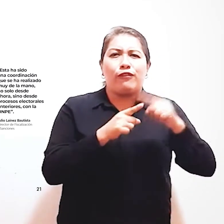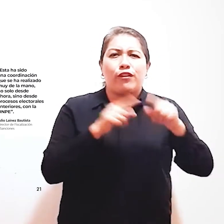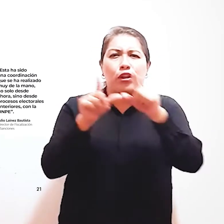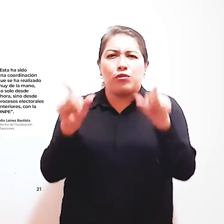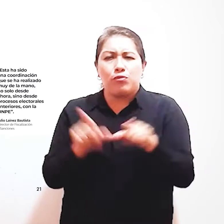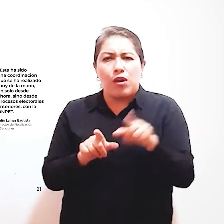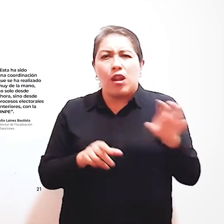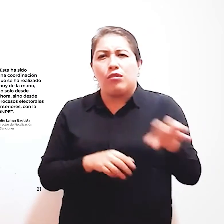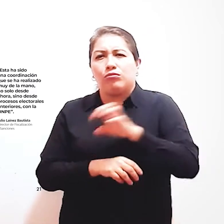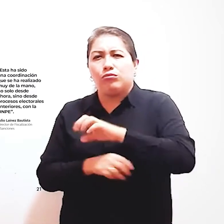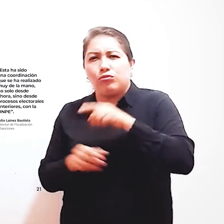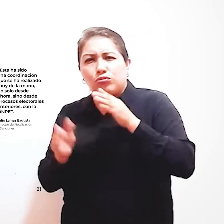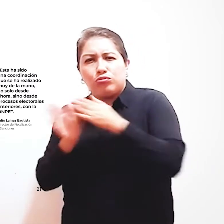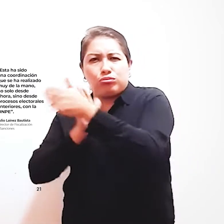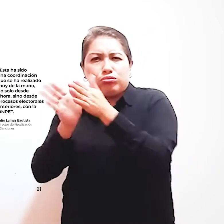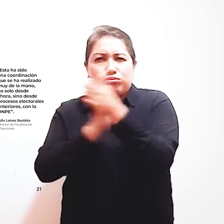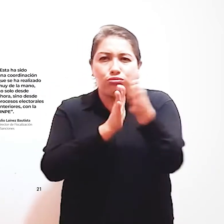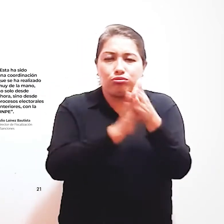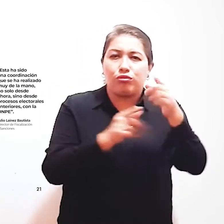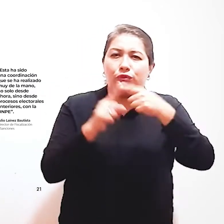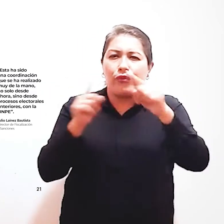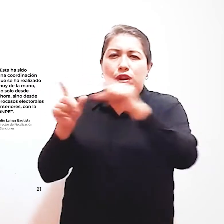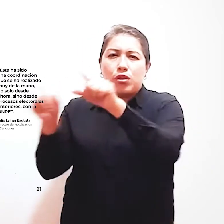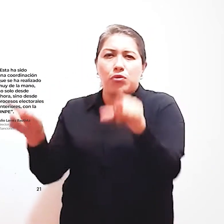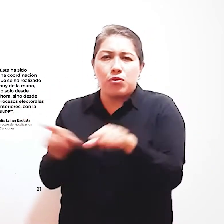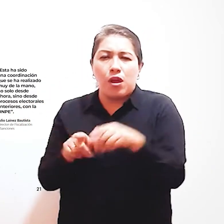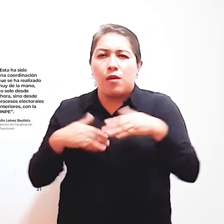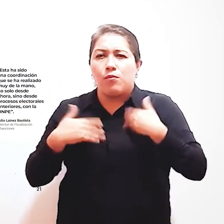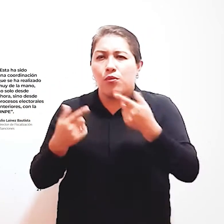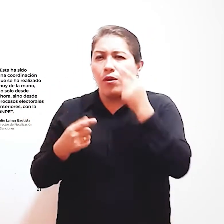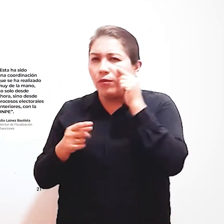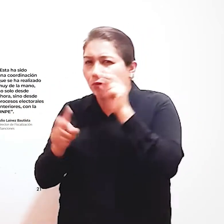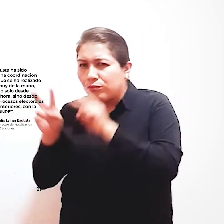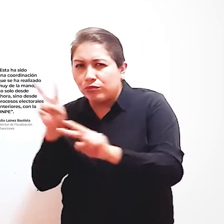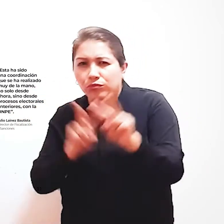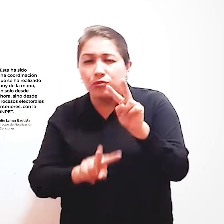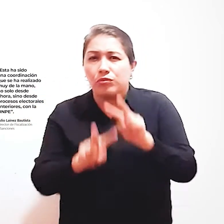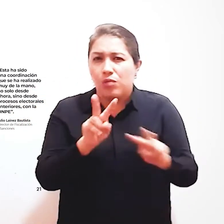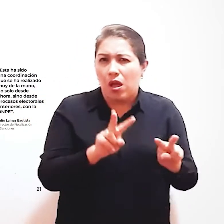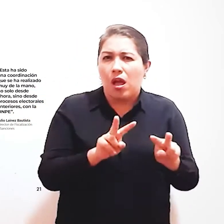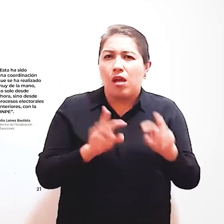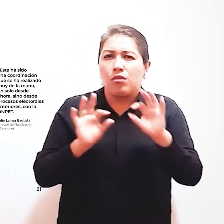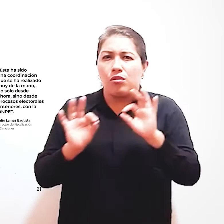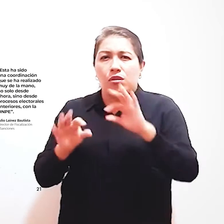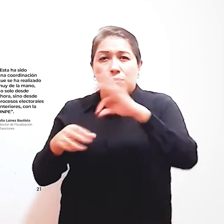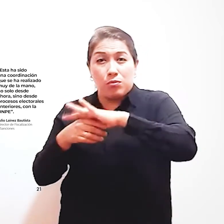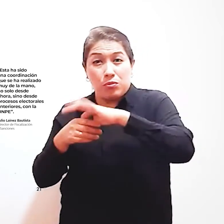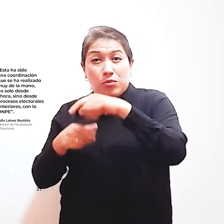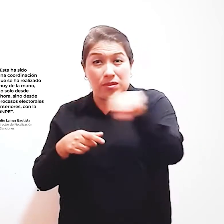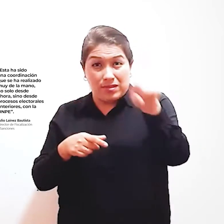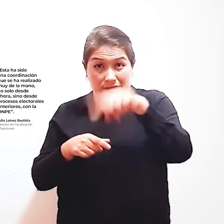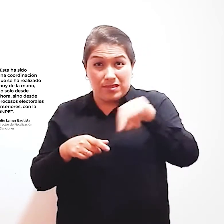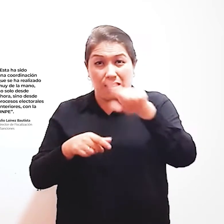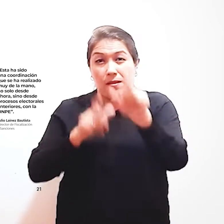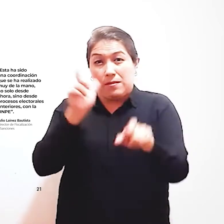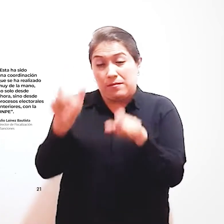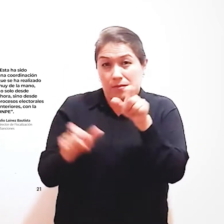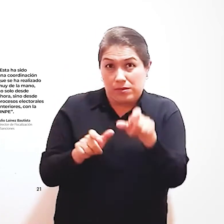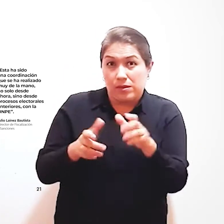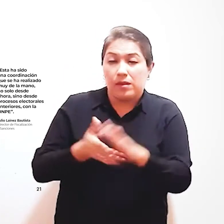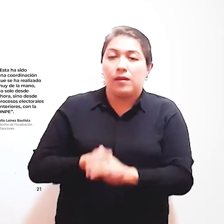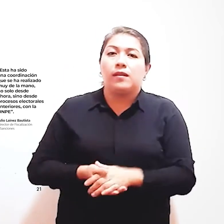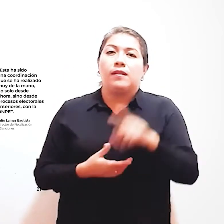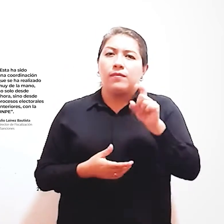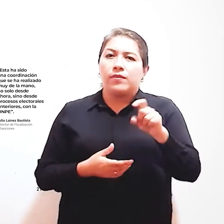nacional Para verificar Que las personas Con discapacidad Que acuden a votar Cuenten con la asistencia De vida Los centros De